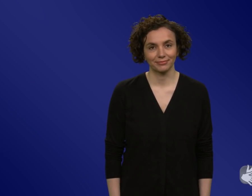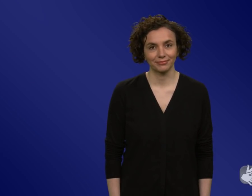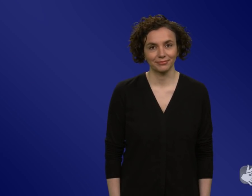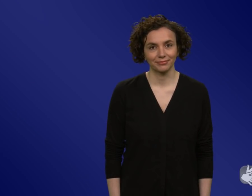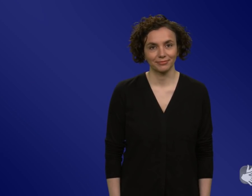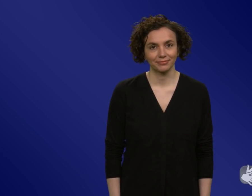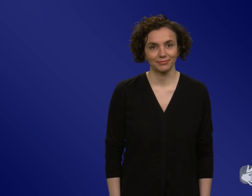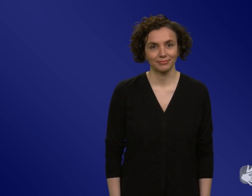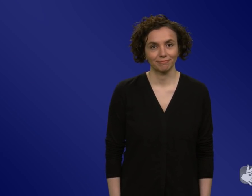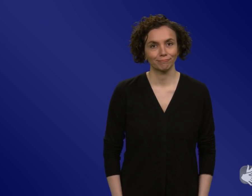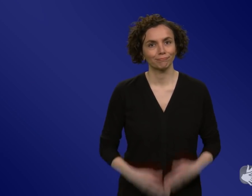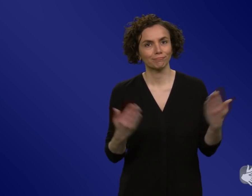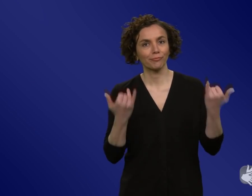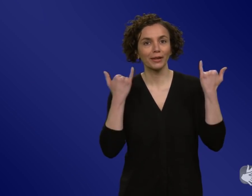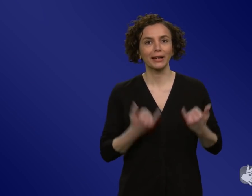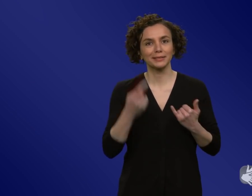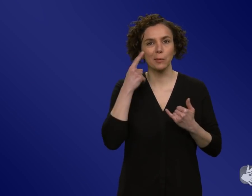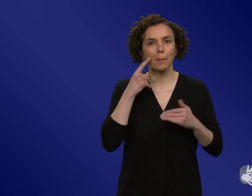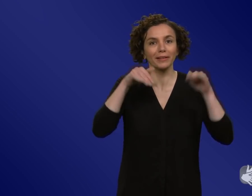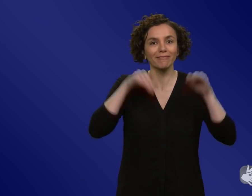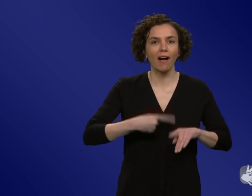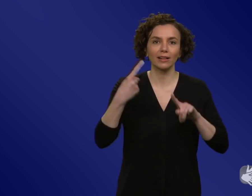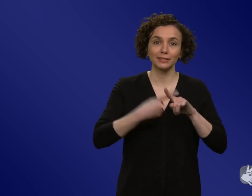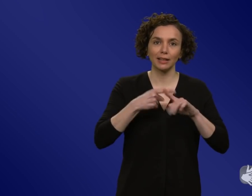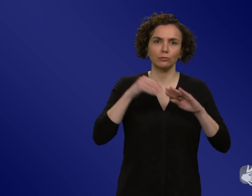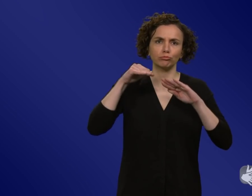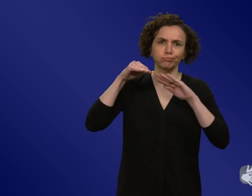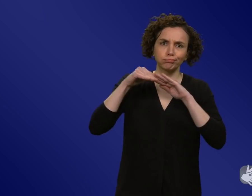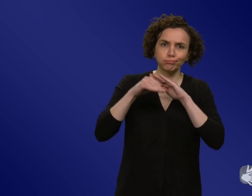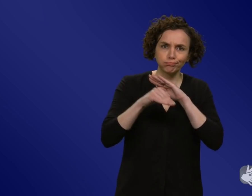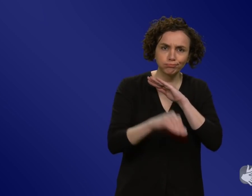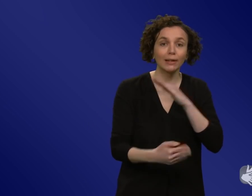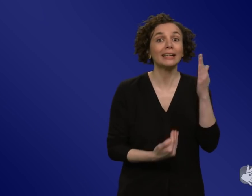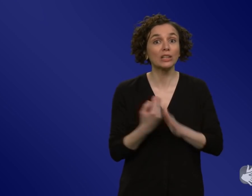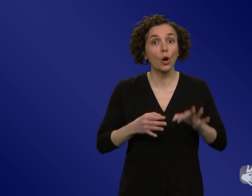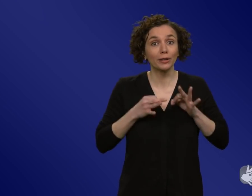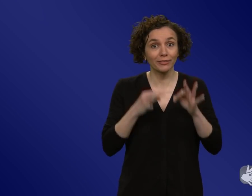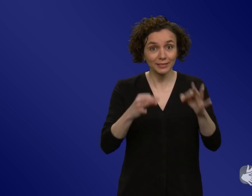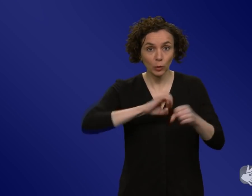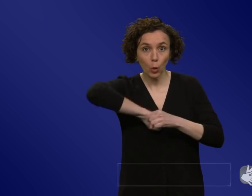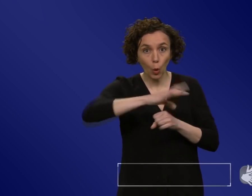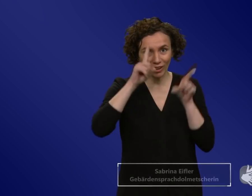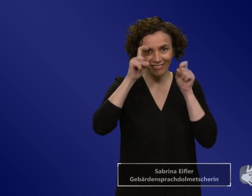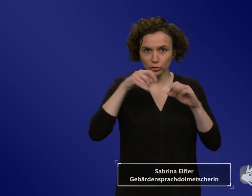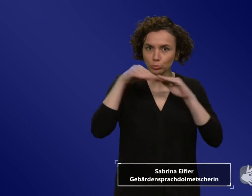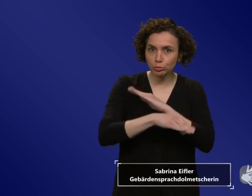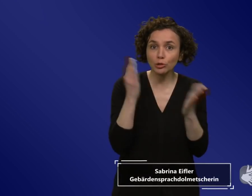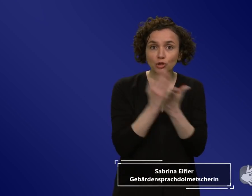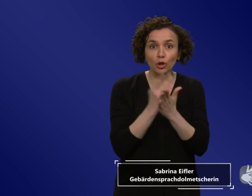Der Trend scheint tatsächlich deutlich nach unten zu gehen. Die Zahl der Neuinfektionen mit dem Coronavirus nimmt ab. Doch dreistellig sind die Inzidenzen immer